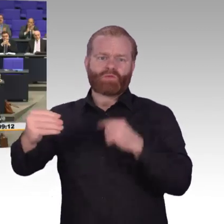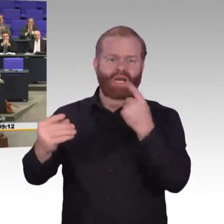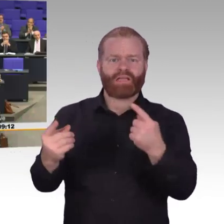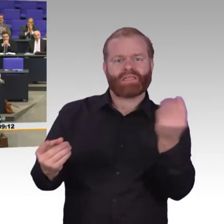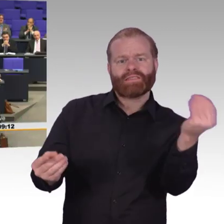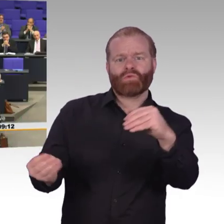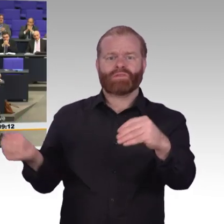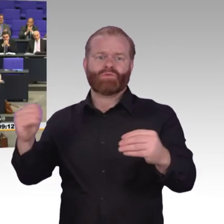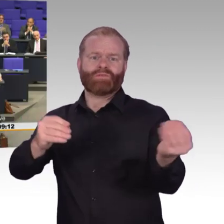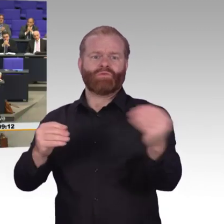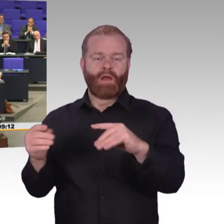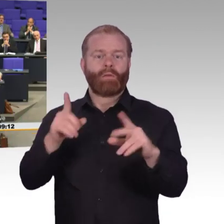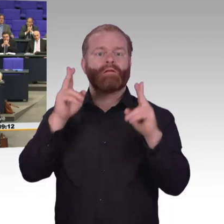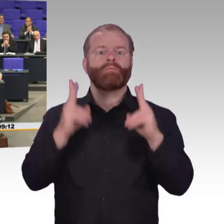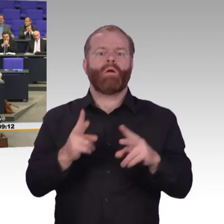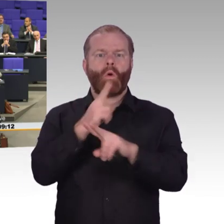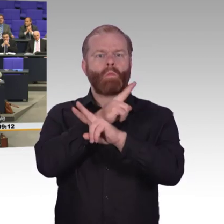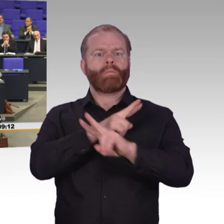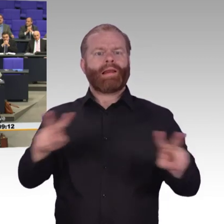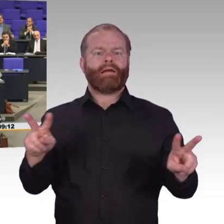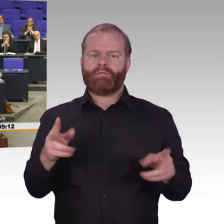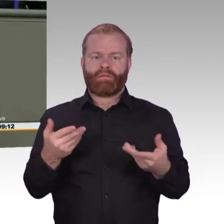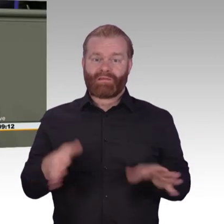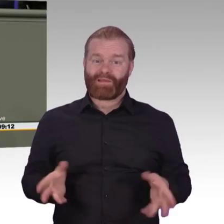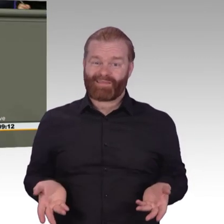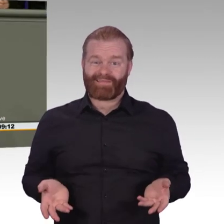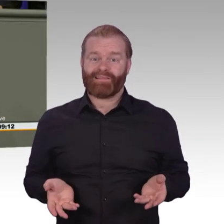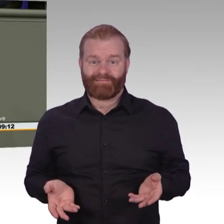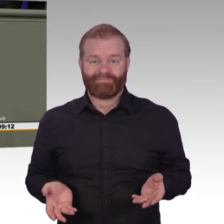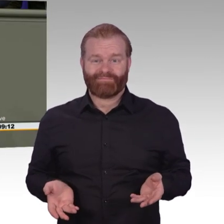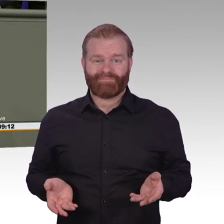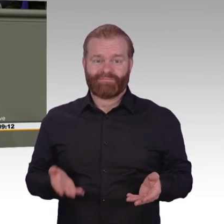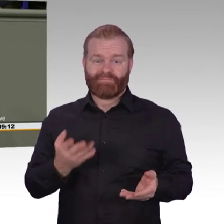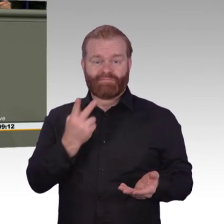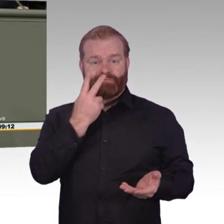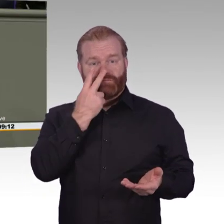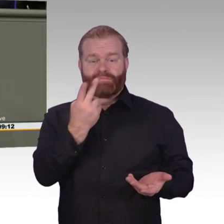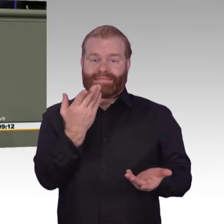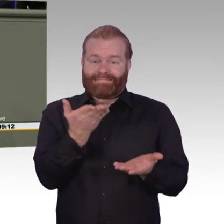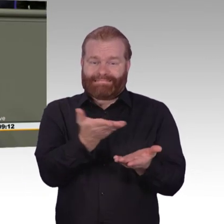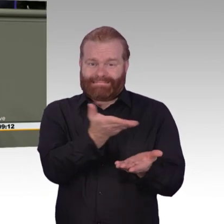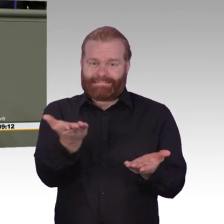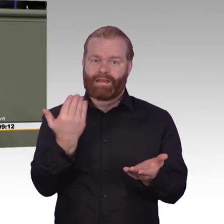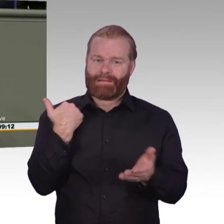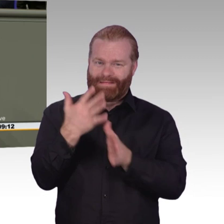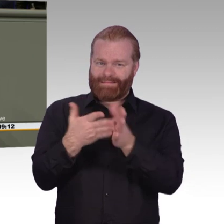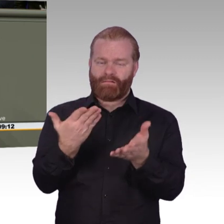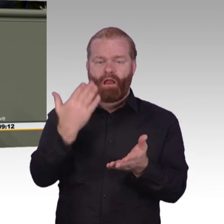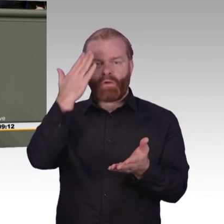Ein Beispiel. Jahr für Jahr verspricht uns die Regierung schnelles Netz für alle. Schon 2009 versprach Angela Merkel, flächendeckendes Breitband für